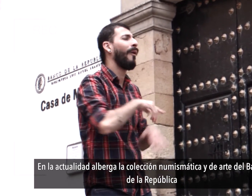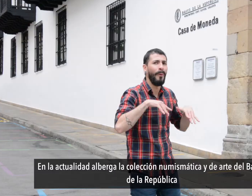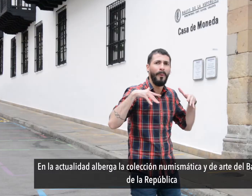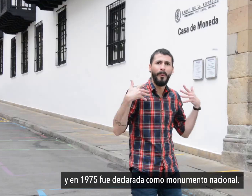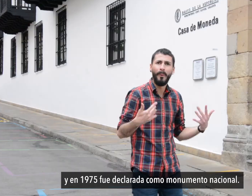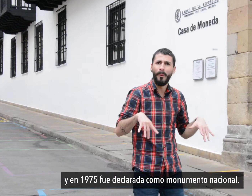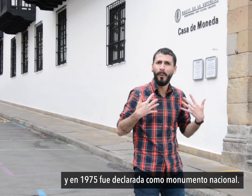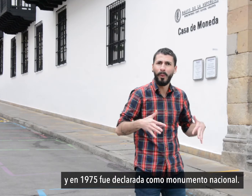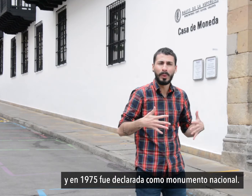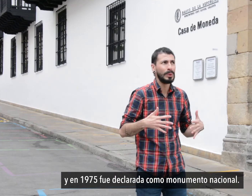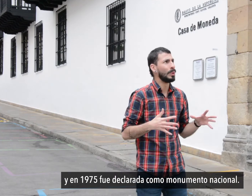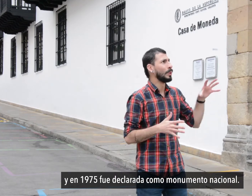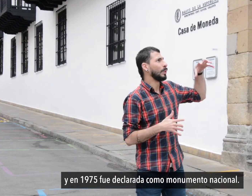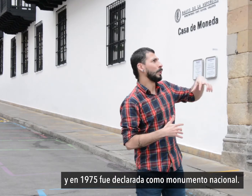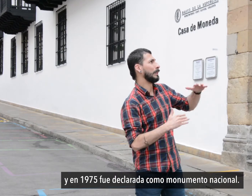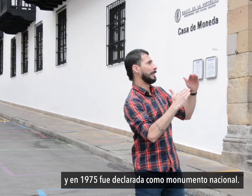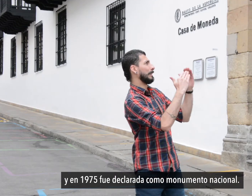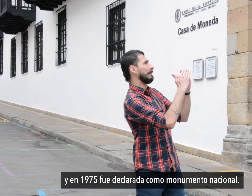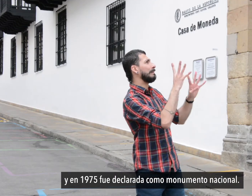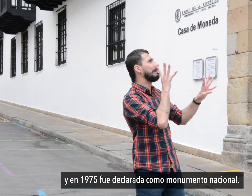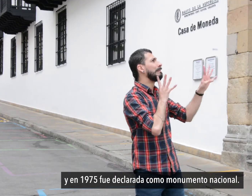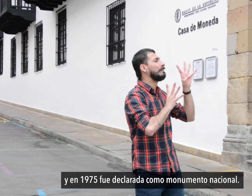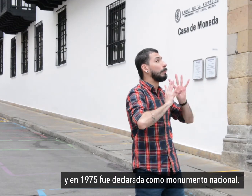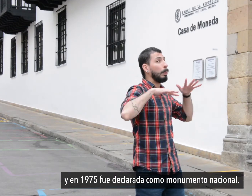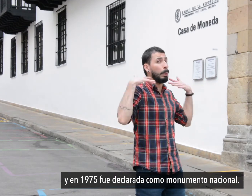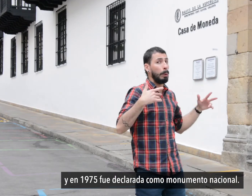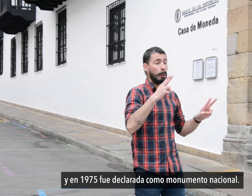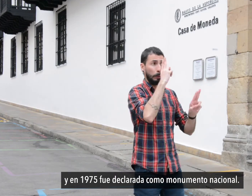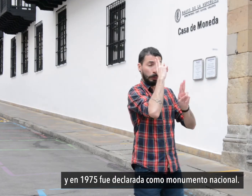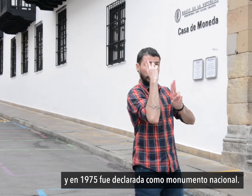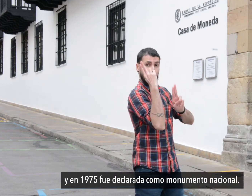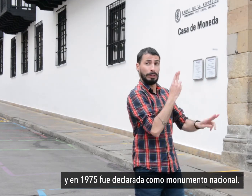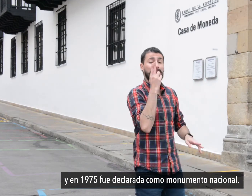Y en 1975 fue declarada como Monumento Nacional.